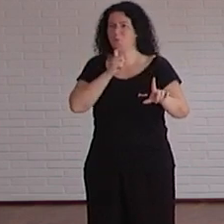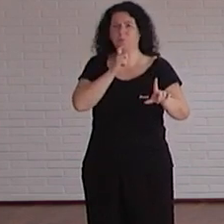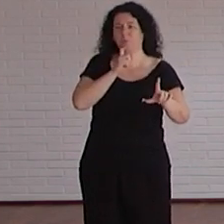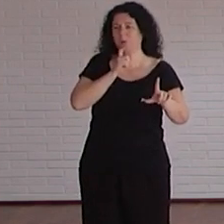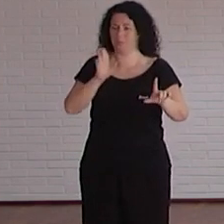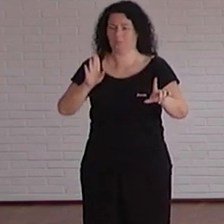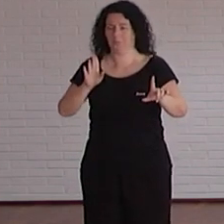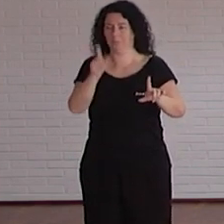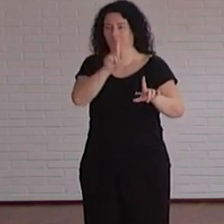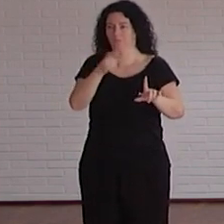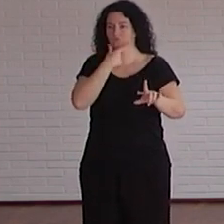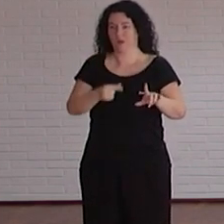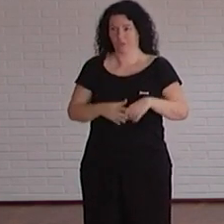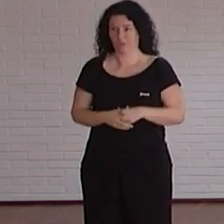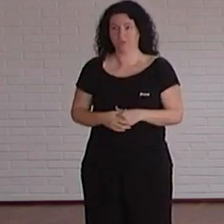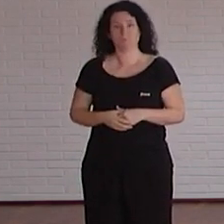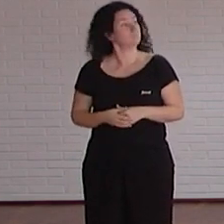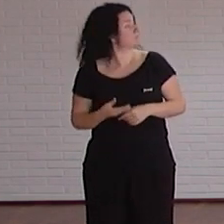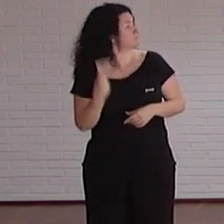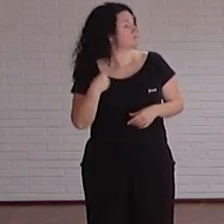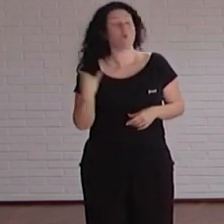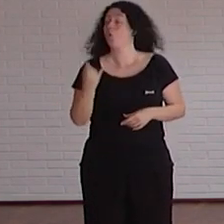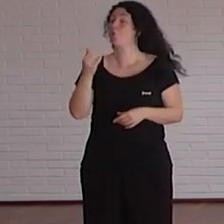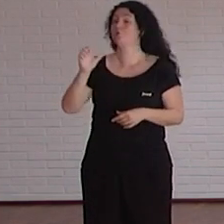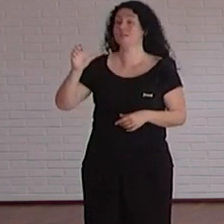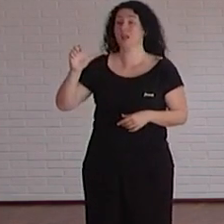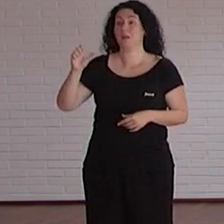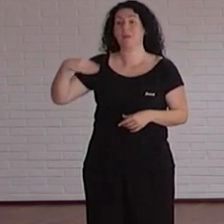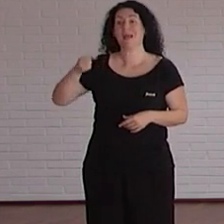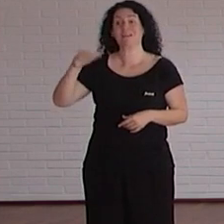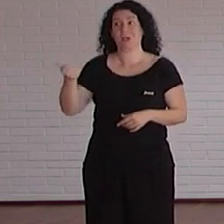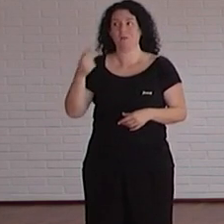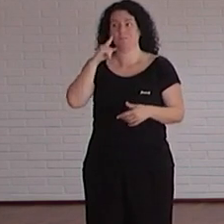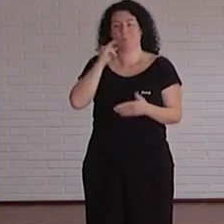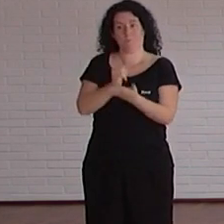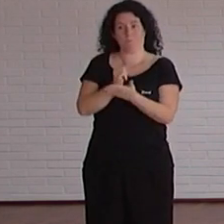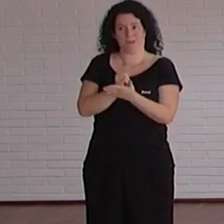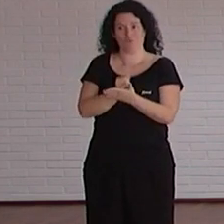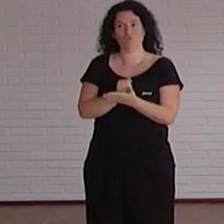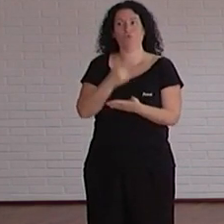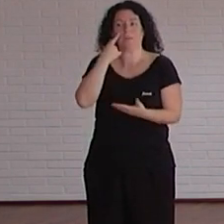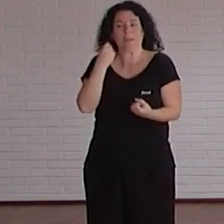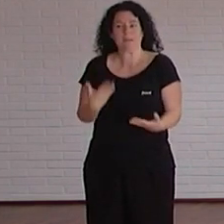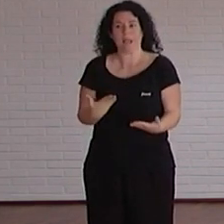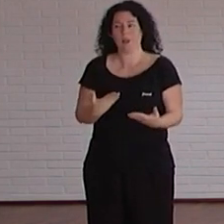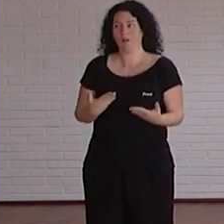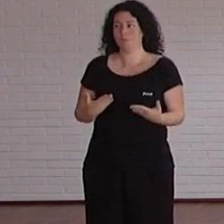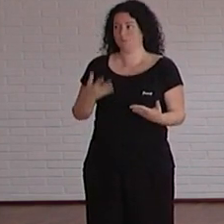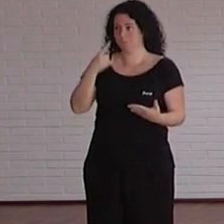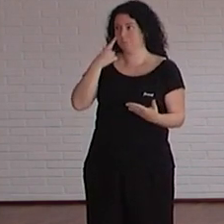metidos con eso y de pronto pues José María nos planteó la prueba piloto cuando lo vimos vimos que era una herramienta muy sencilla